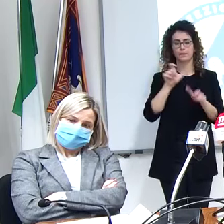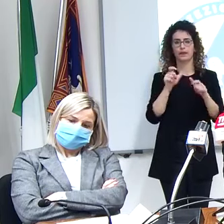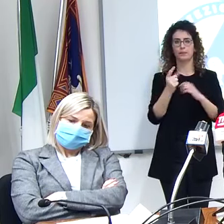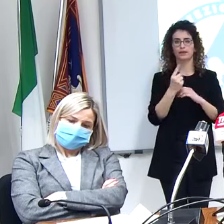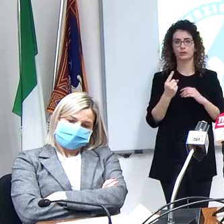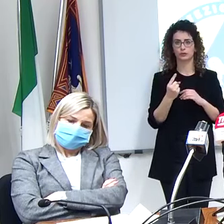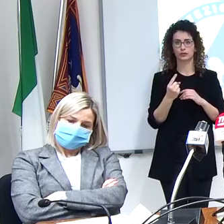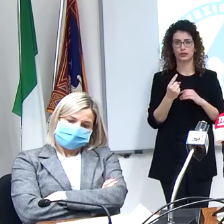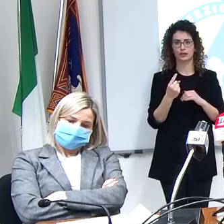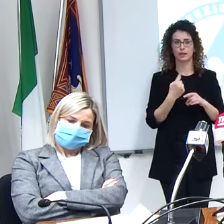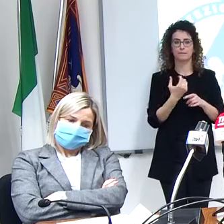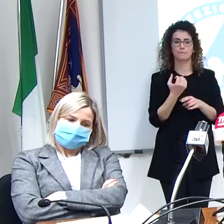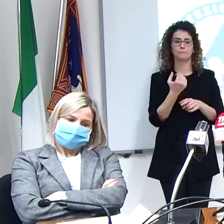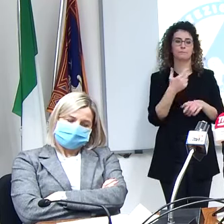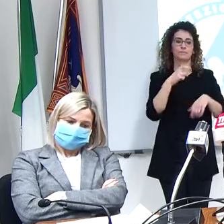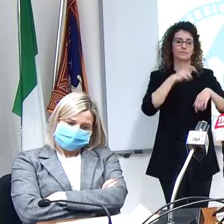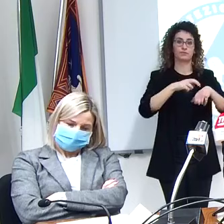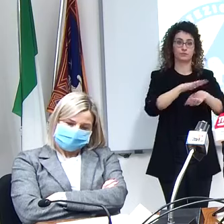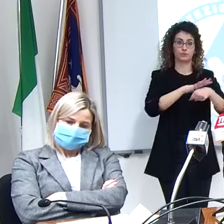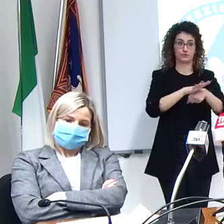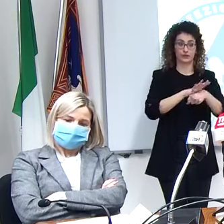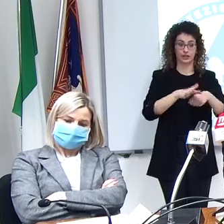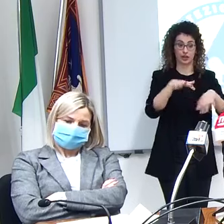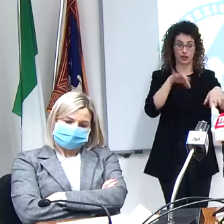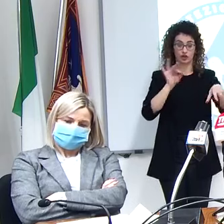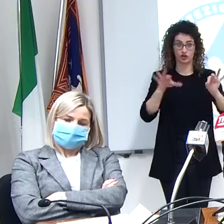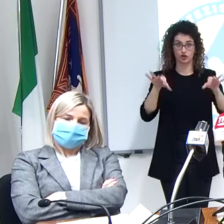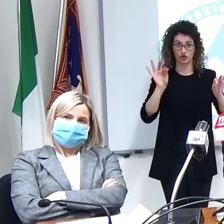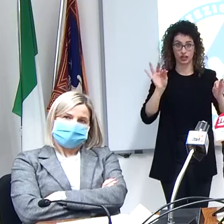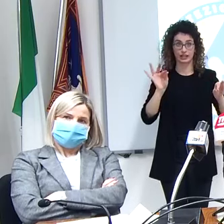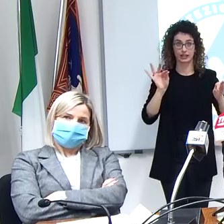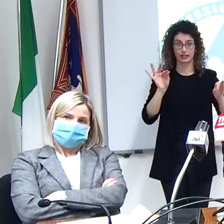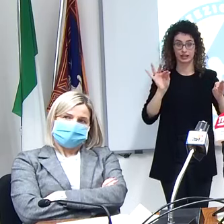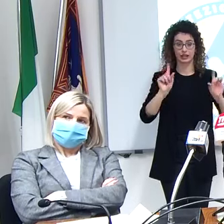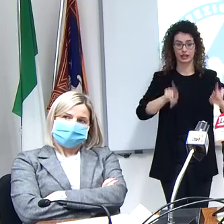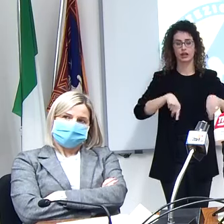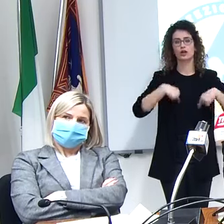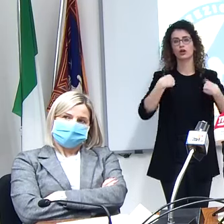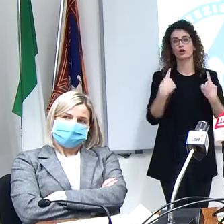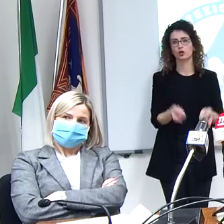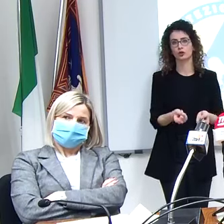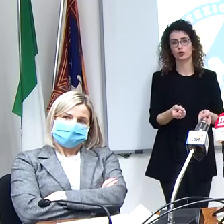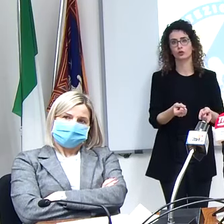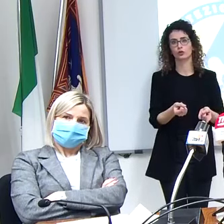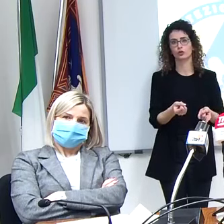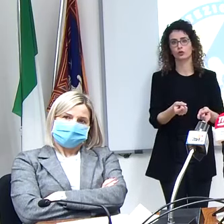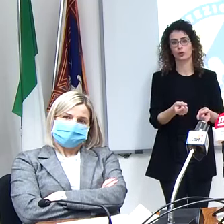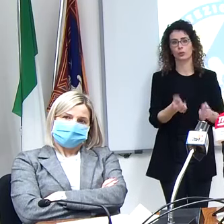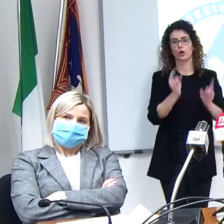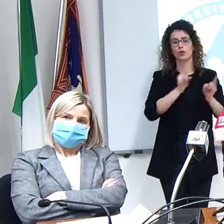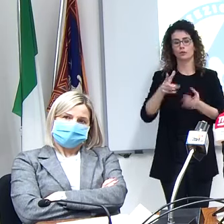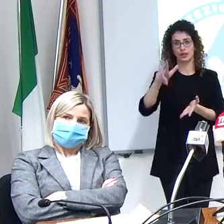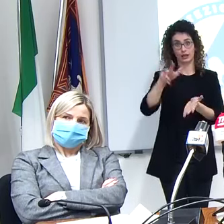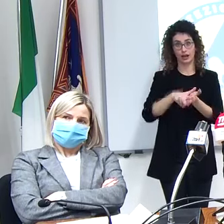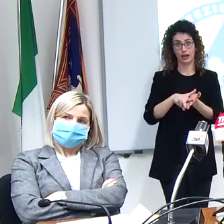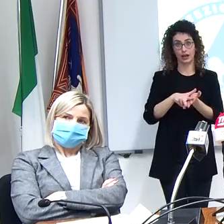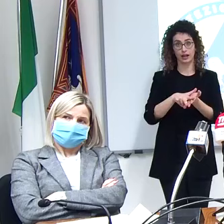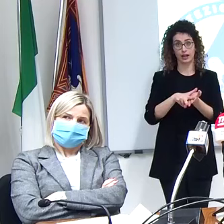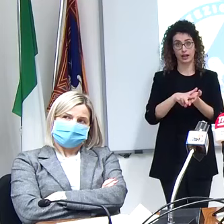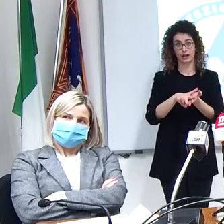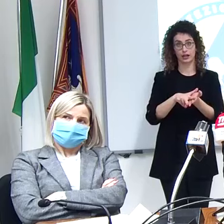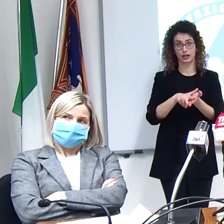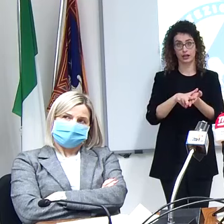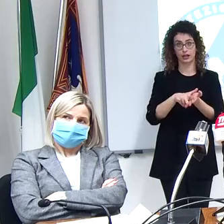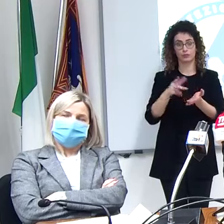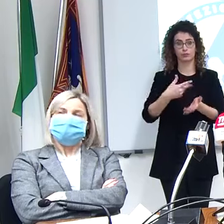preselezionati dai medici di base i candidati e poi confermati dagli ospedali per fare